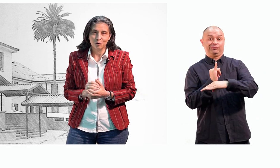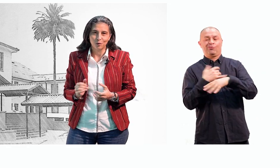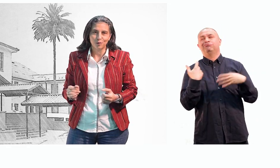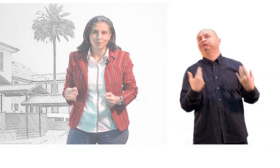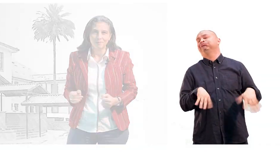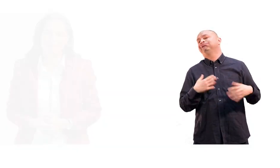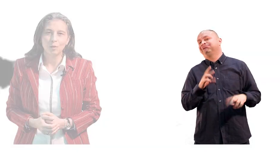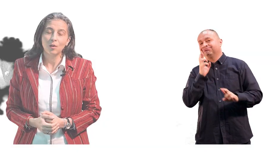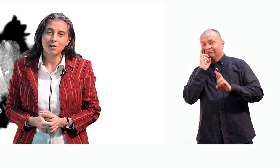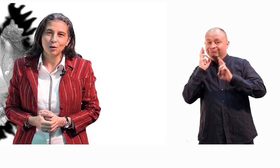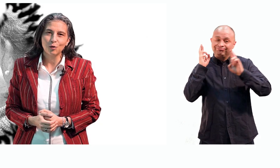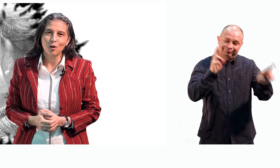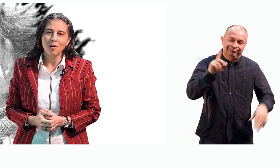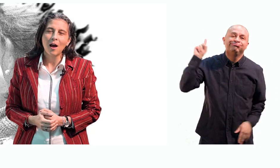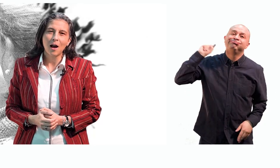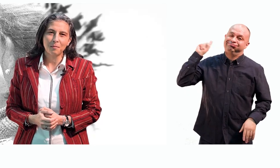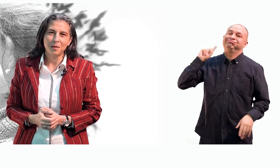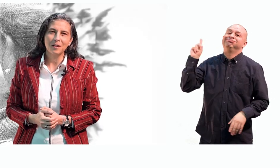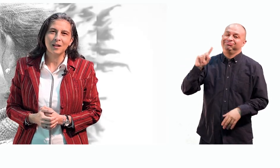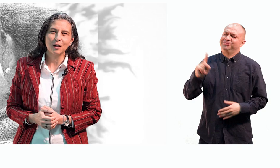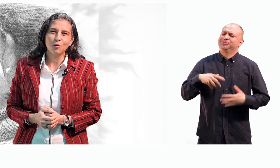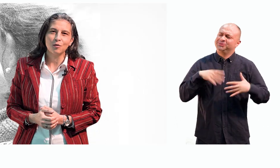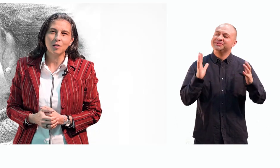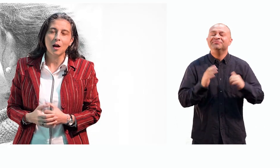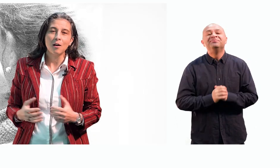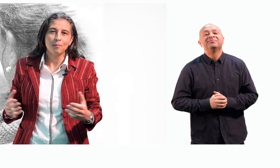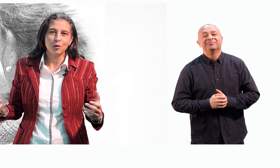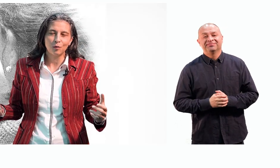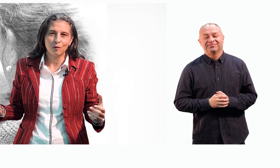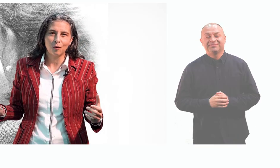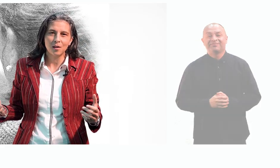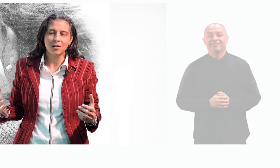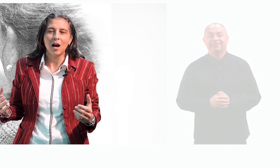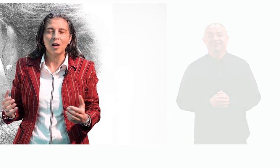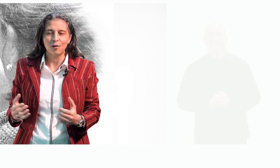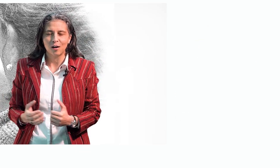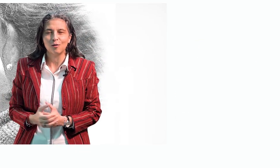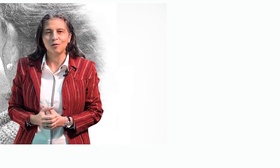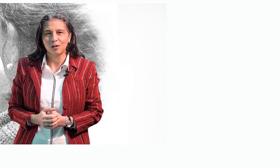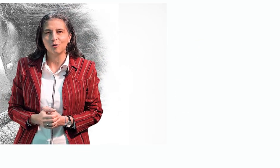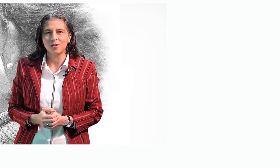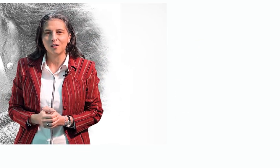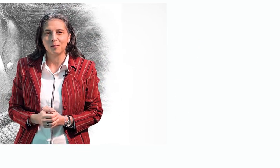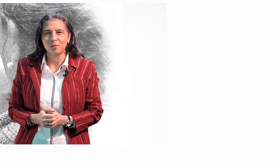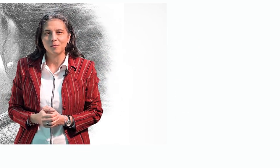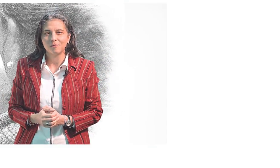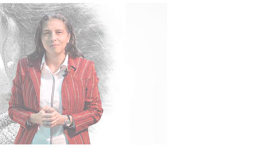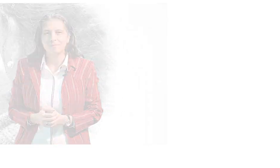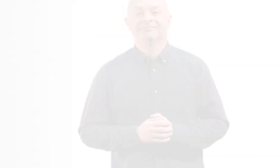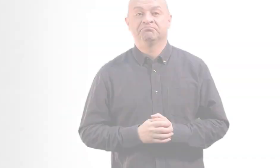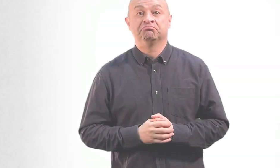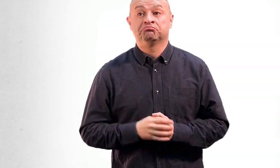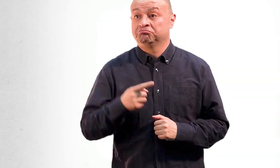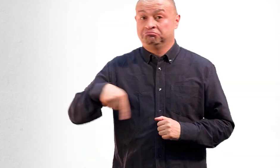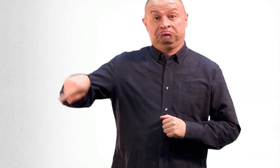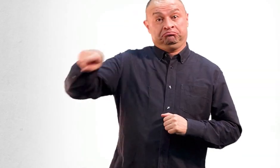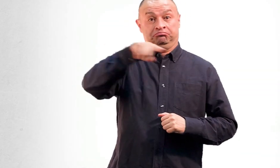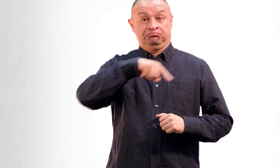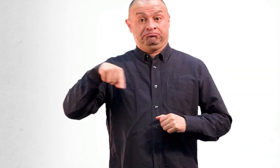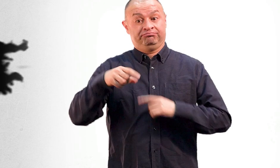sordos. Una institución ampliamente reconocida por su influencia a lo largo de todo este tiempo. Para nosotros